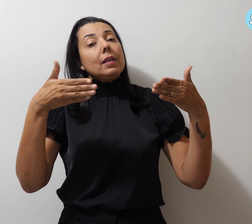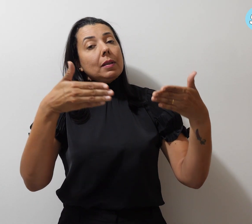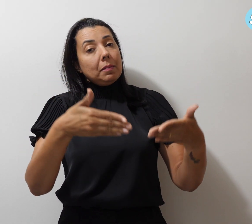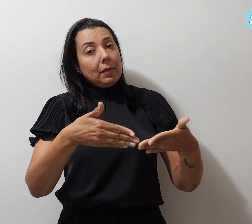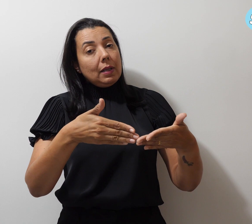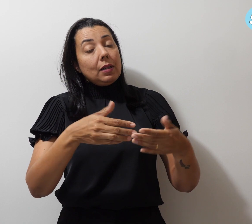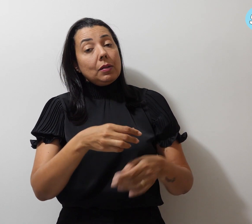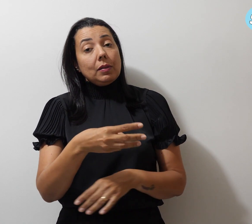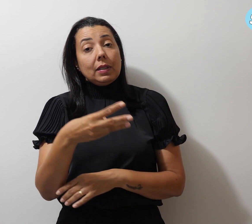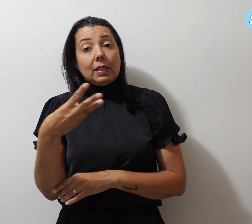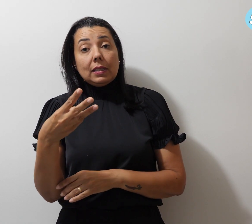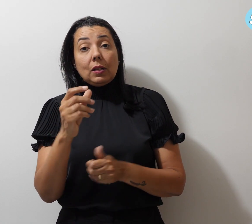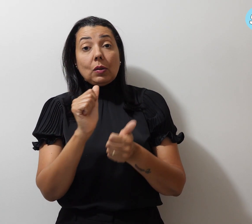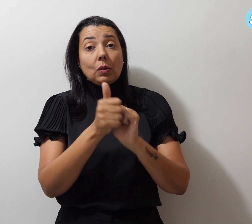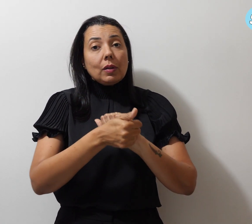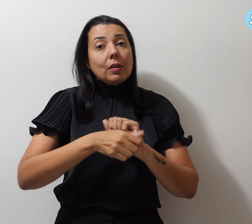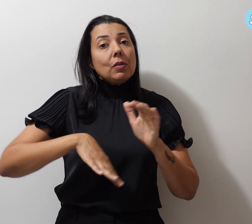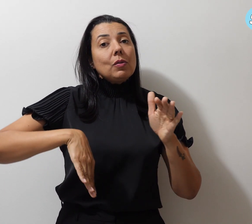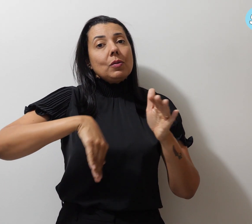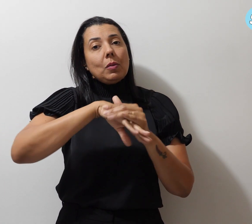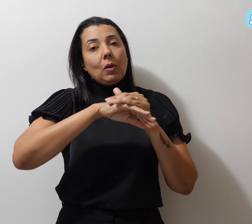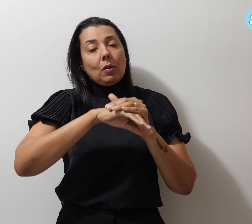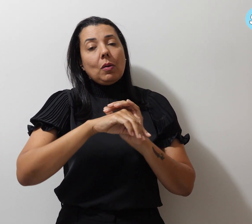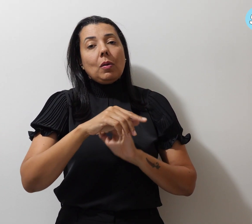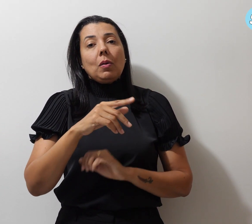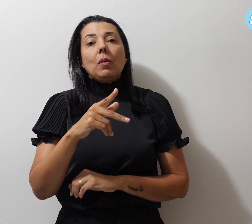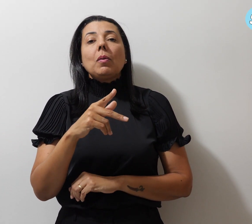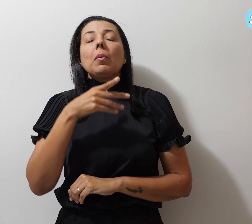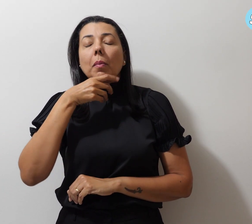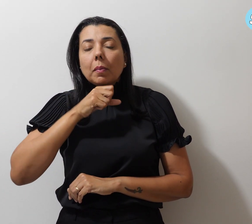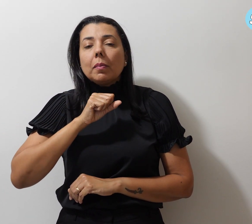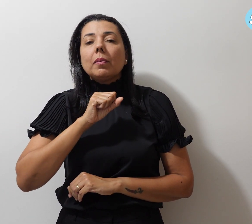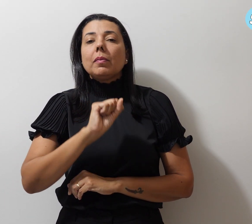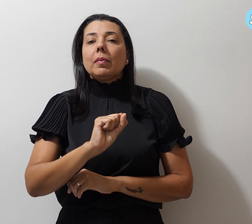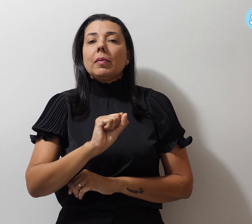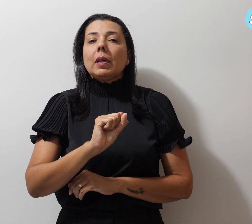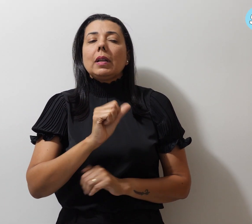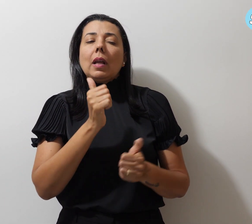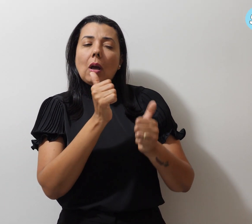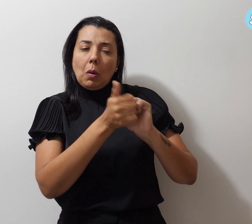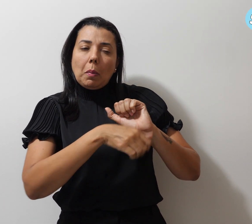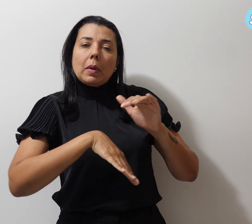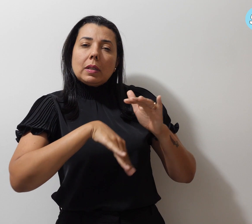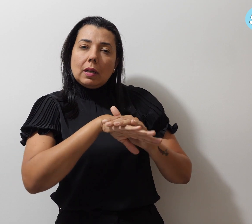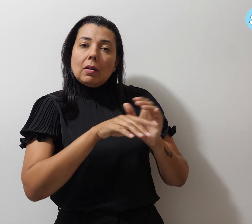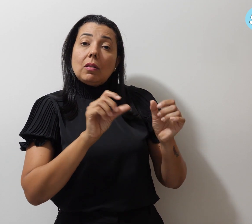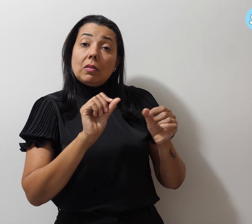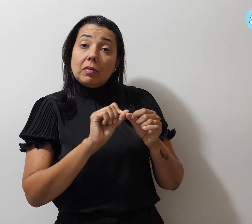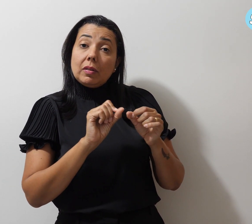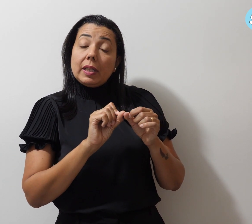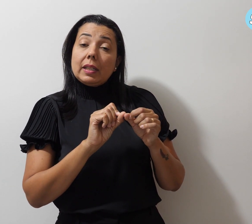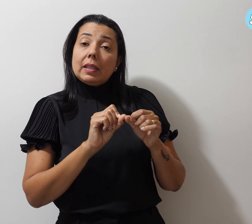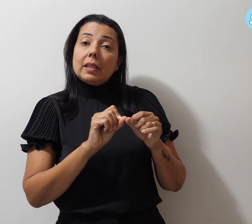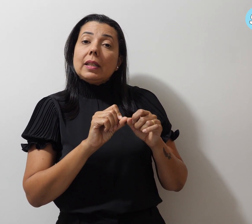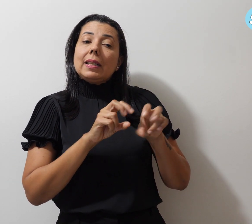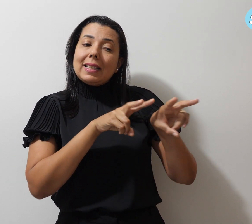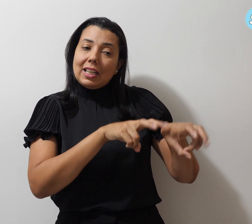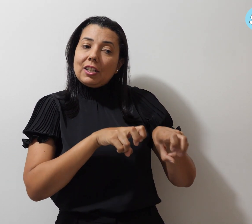terceiro torneio de futebol Paulo Freire. Na competição realizada na Chácara do Simpro,